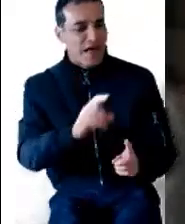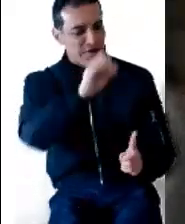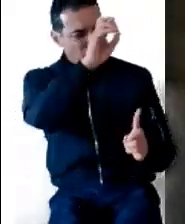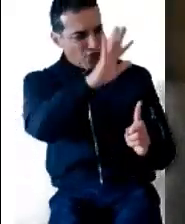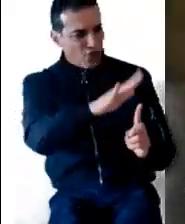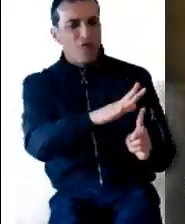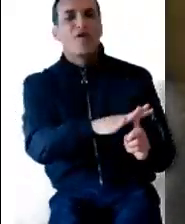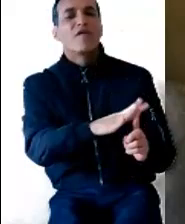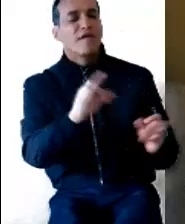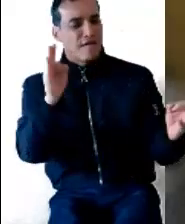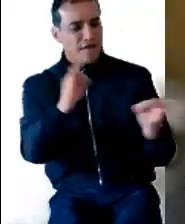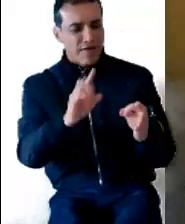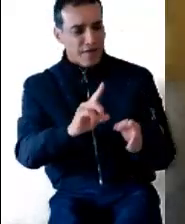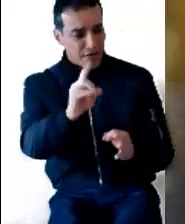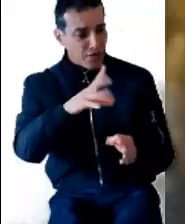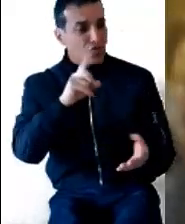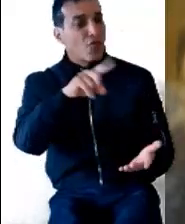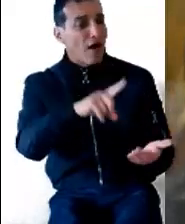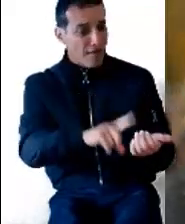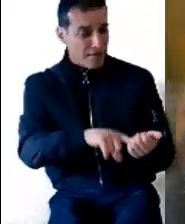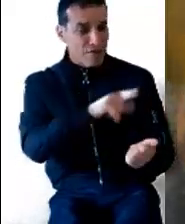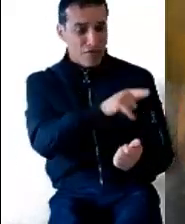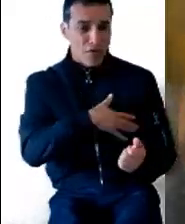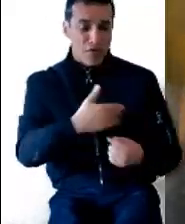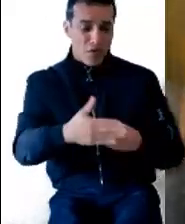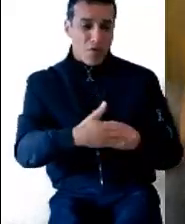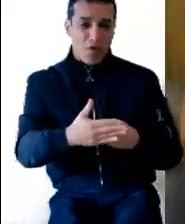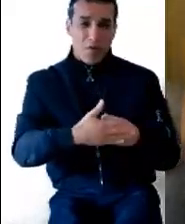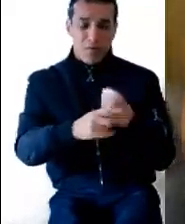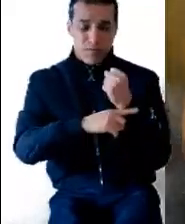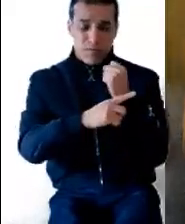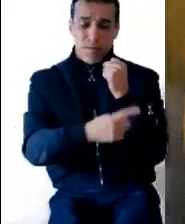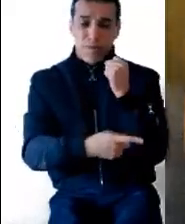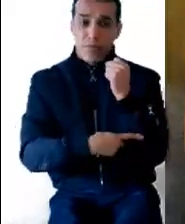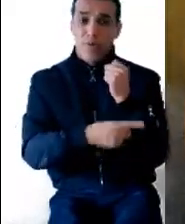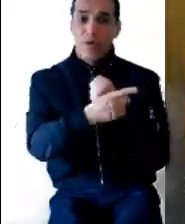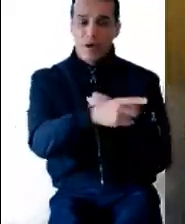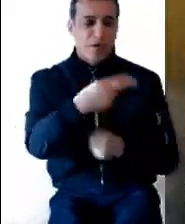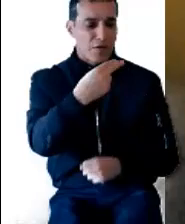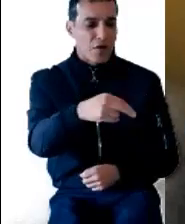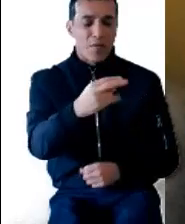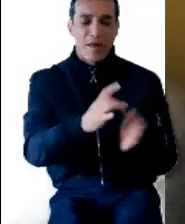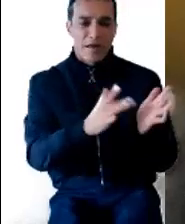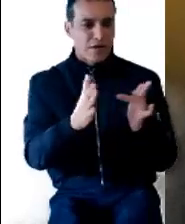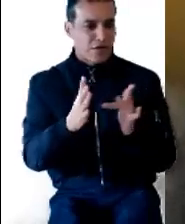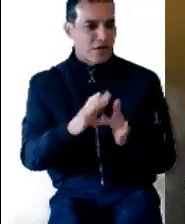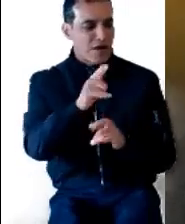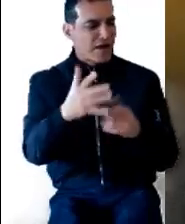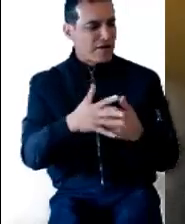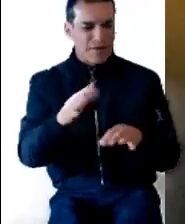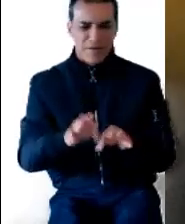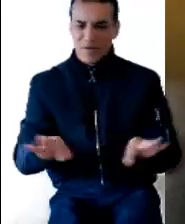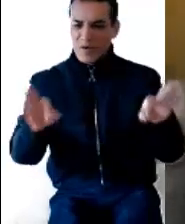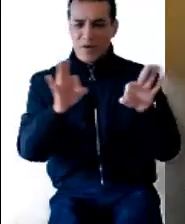has hallado gracia ante Dios. Vas a concebir y a dar a luz un hijo y le pondrás por nombre Jesús. Él será grande y será